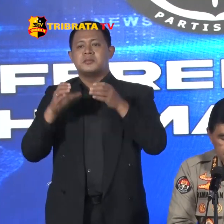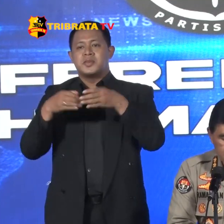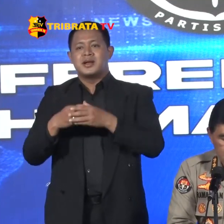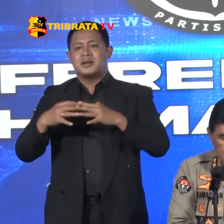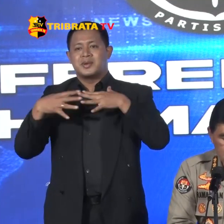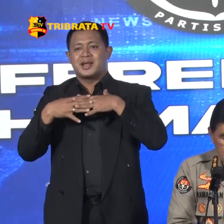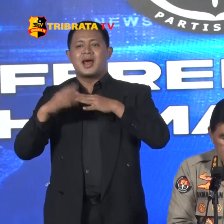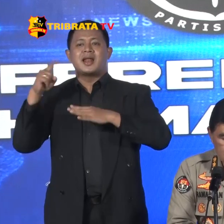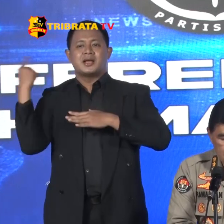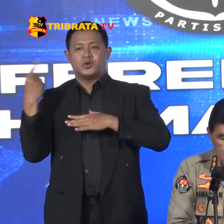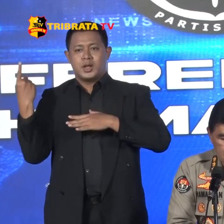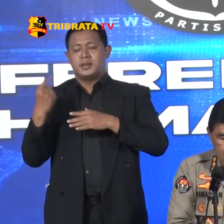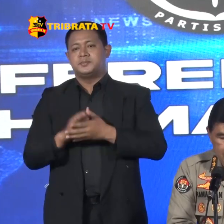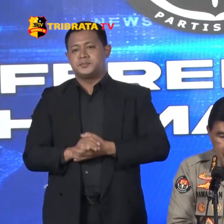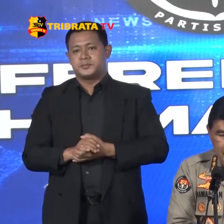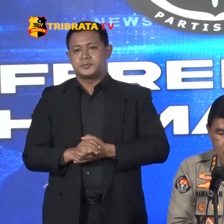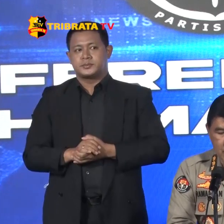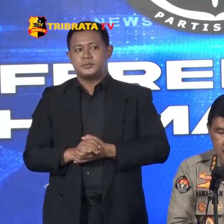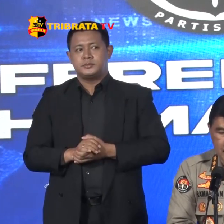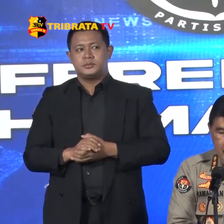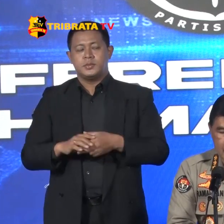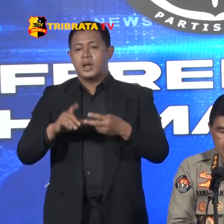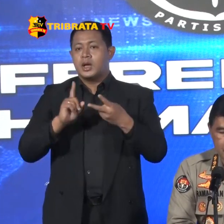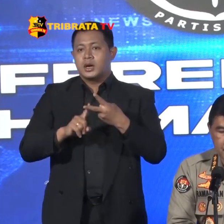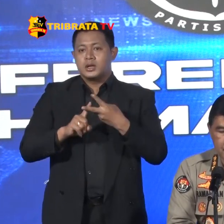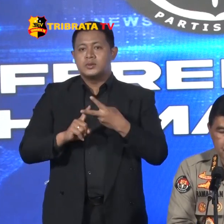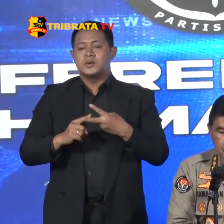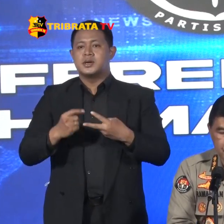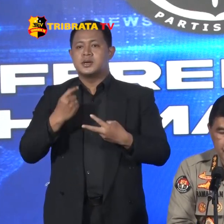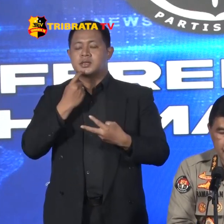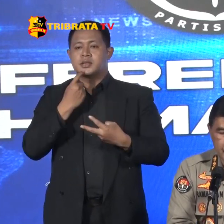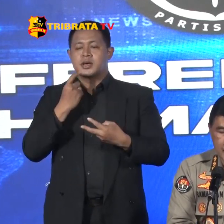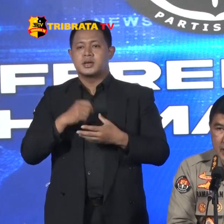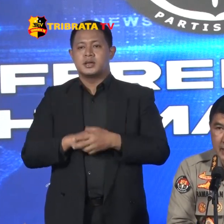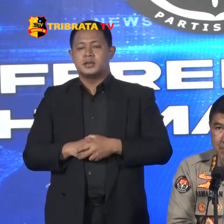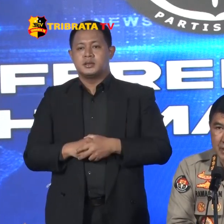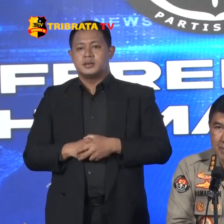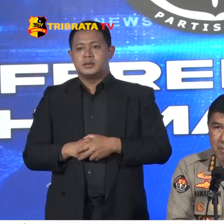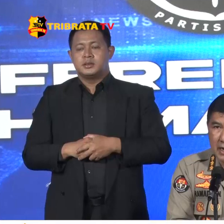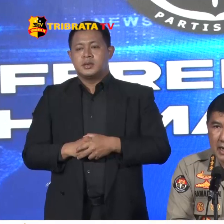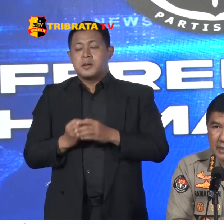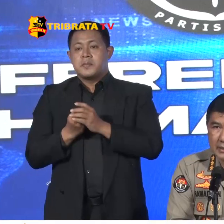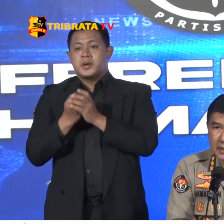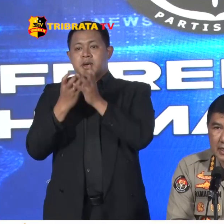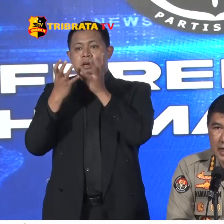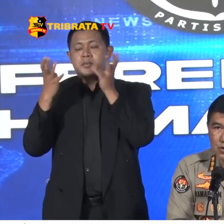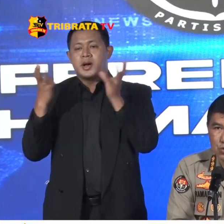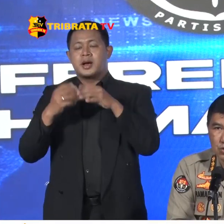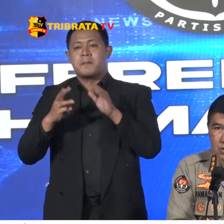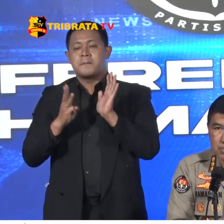Kemudian yang kedua terkait Dengan perkembangan